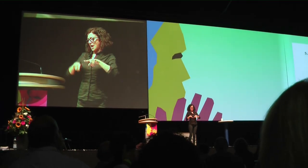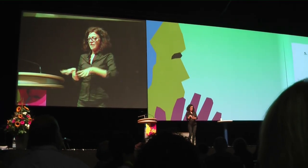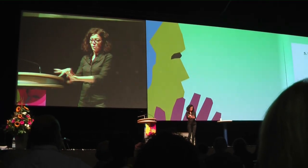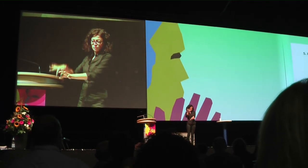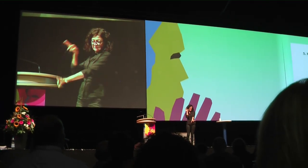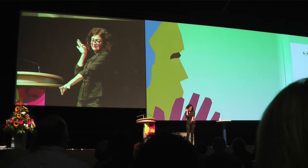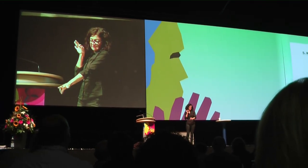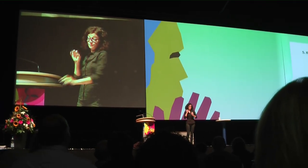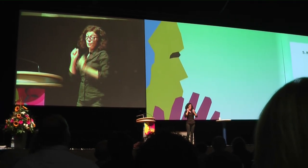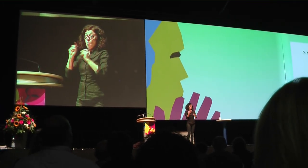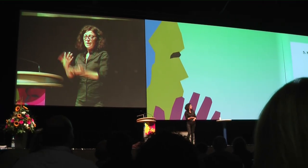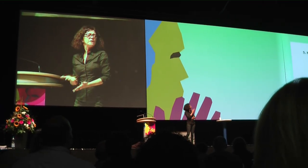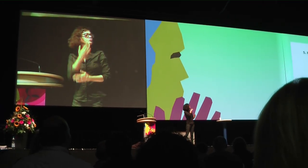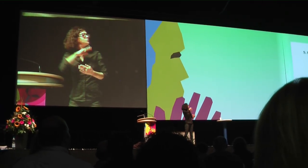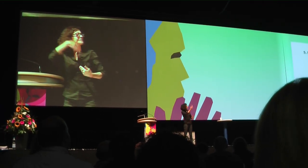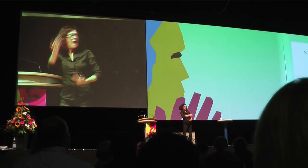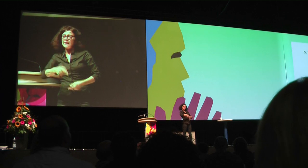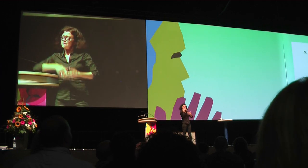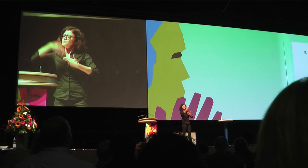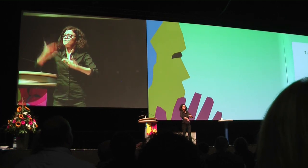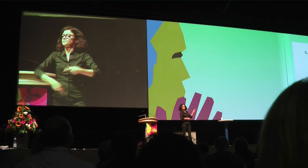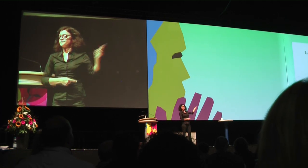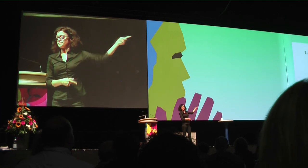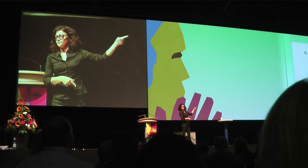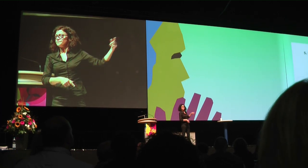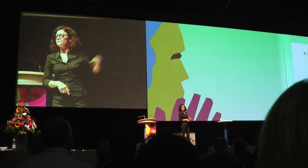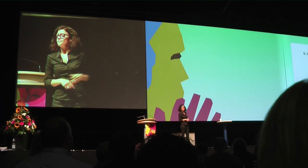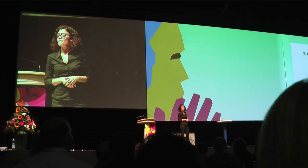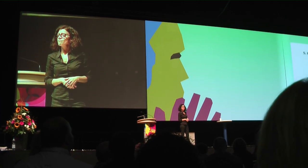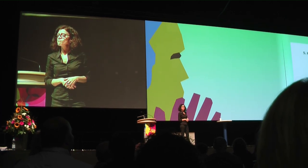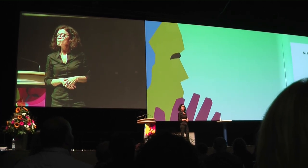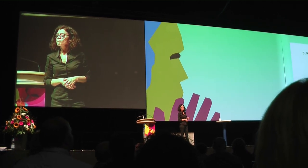zum Thema Diversity meinen Vortrag halten. Jetzt bitte die nächste Seite.